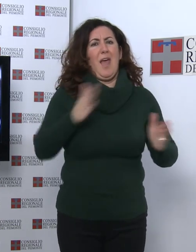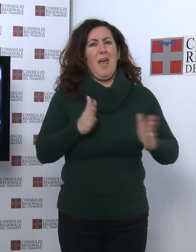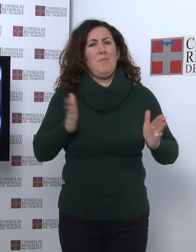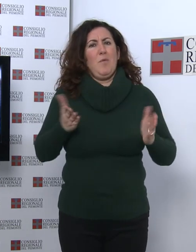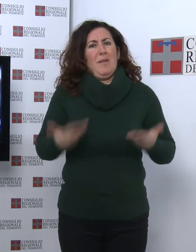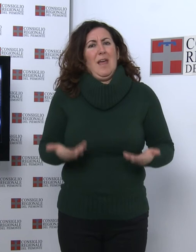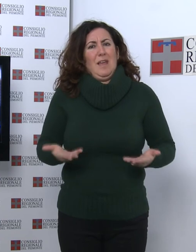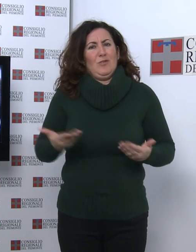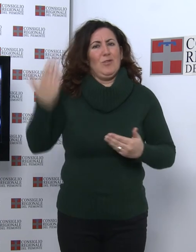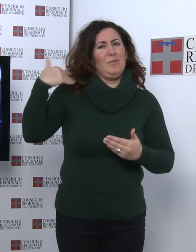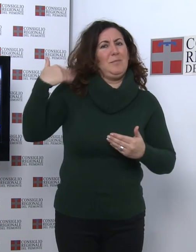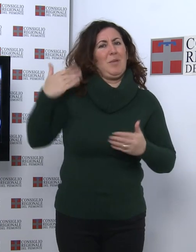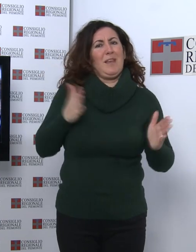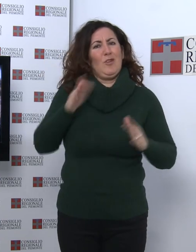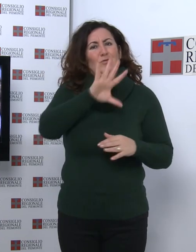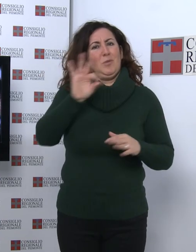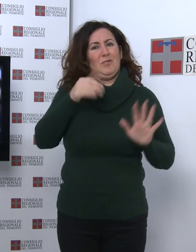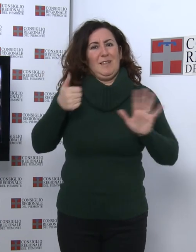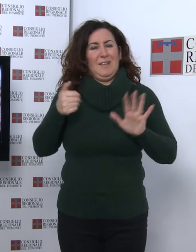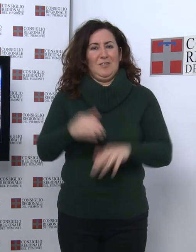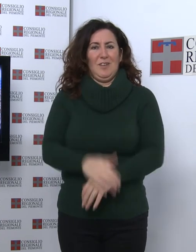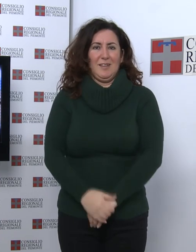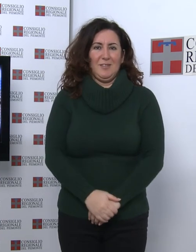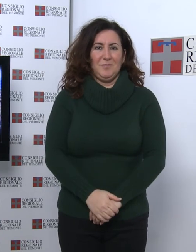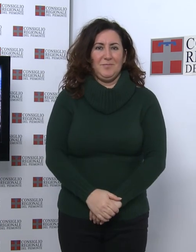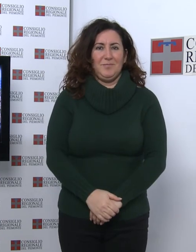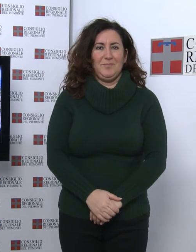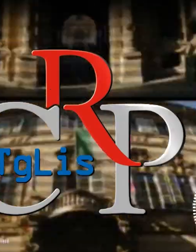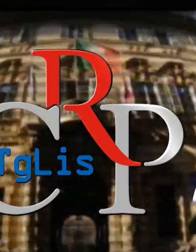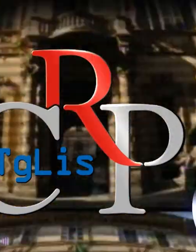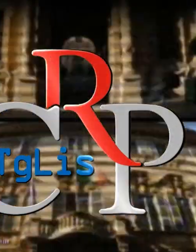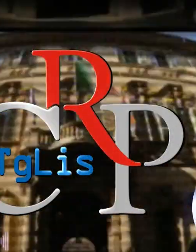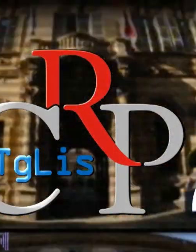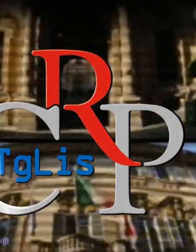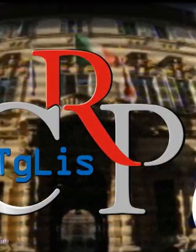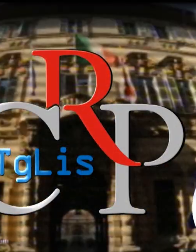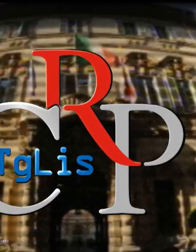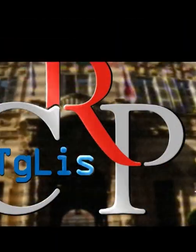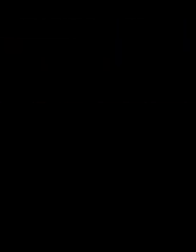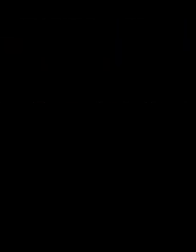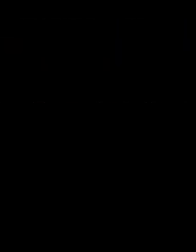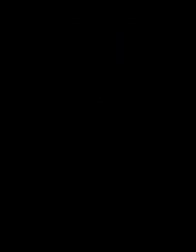tutti